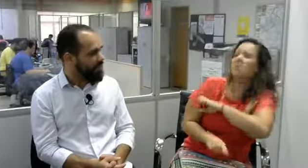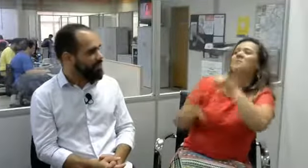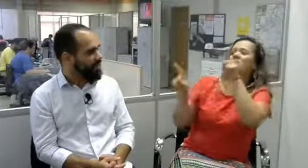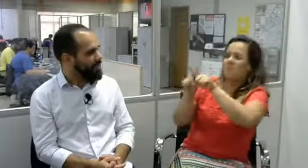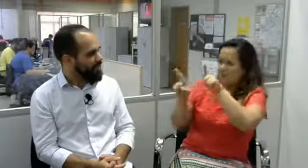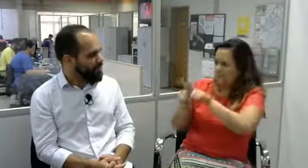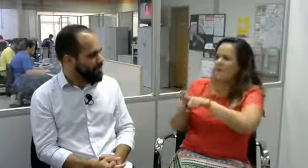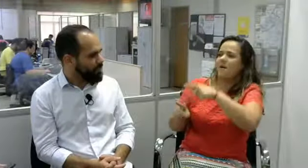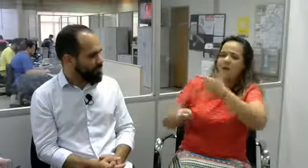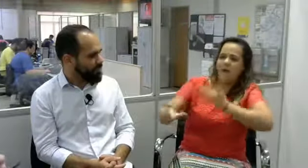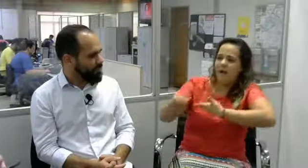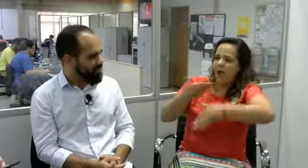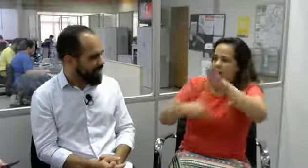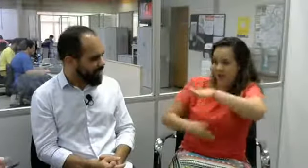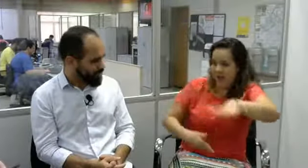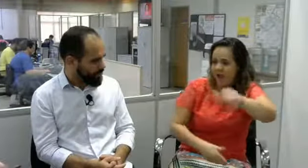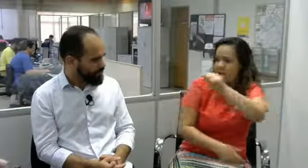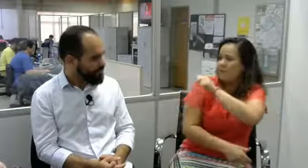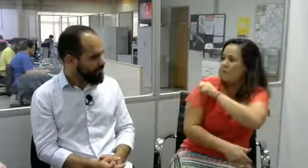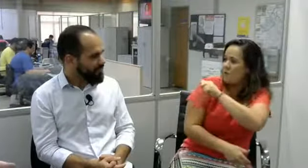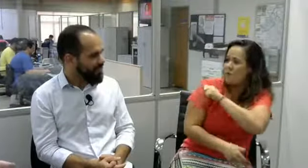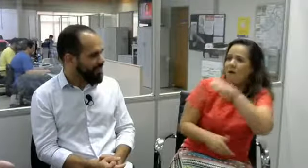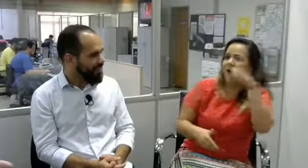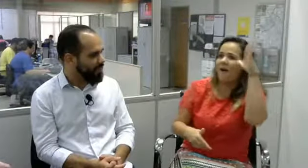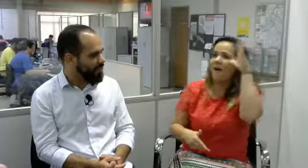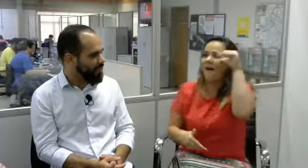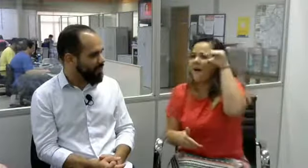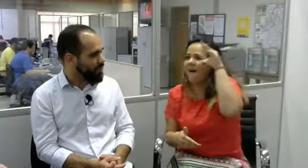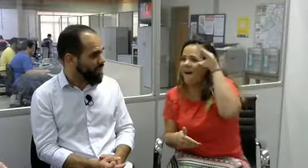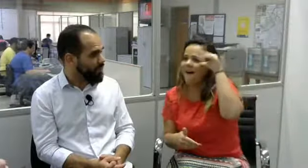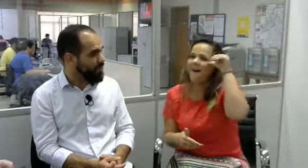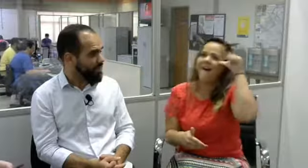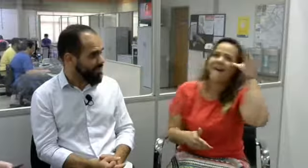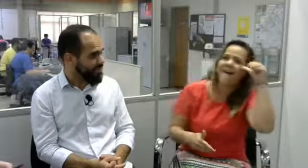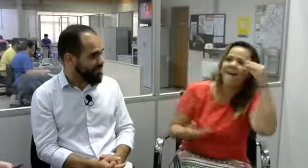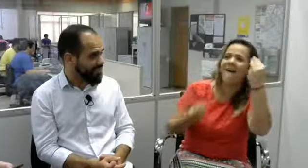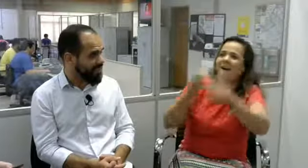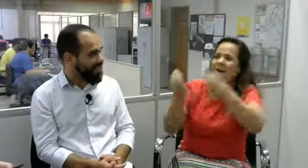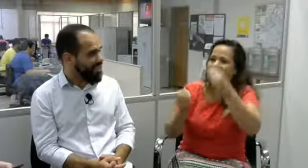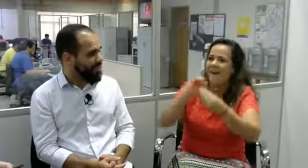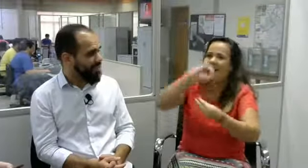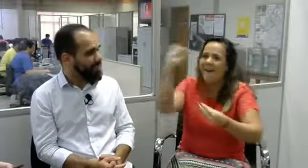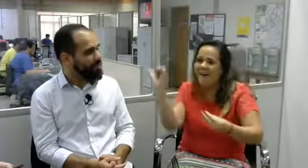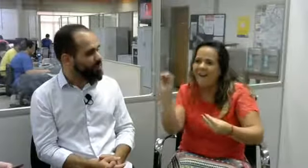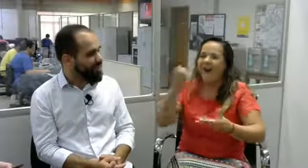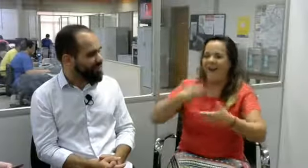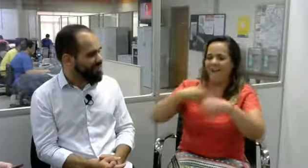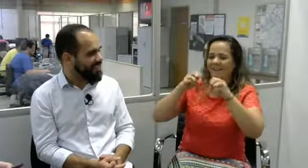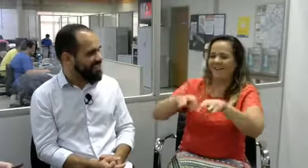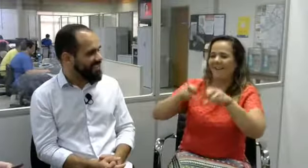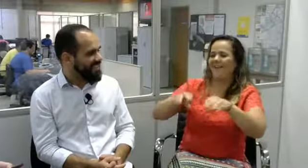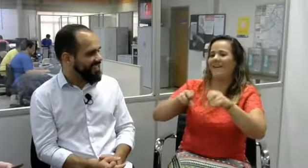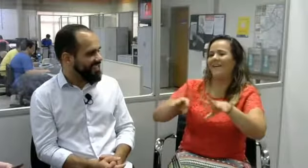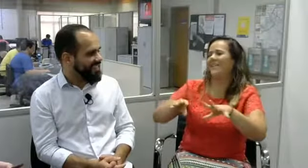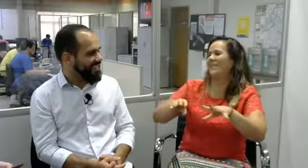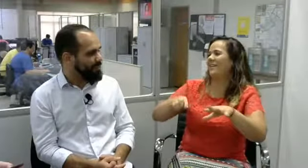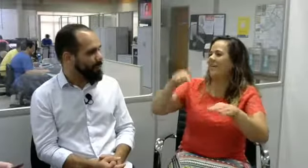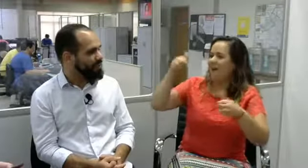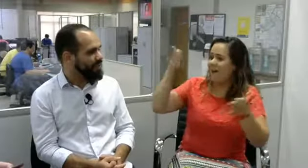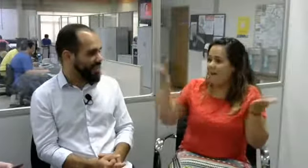Também no momento do estágio, em que eu tive contato com crianças, eu ficava curiosa em saber como que